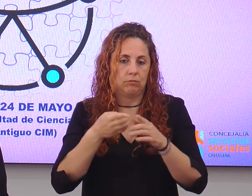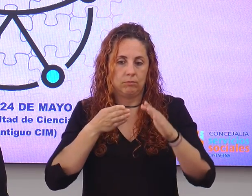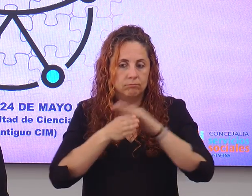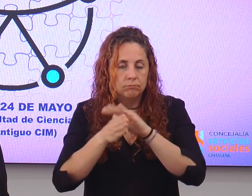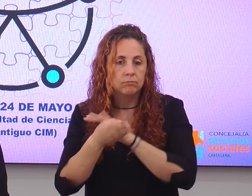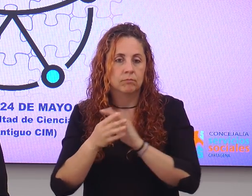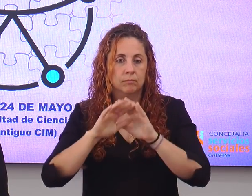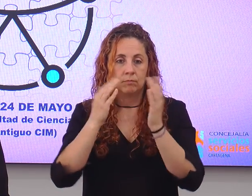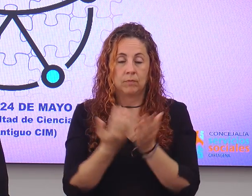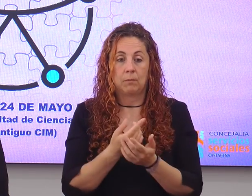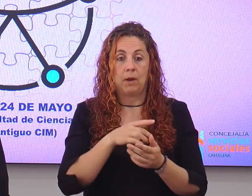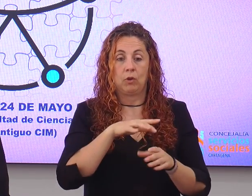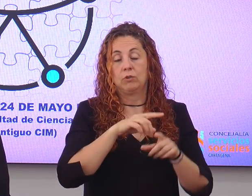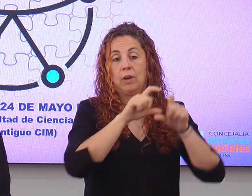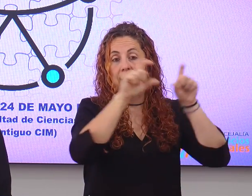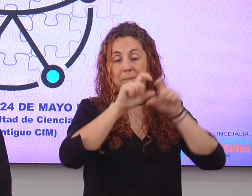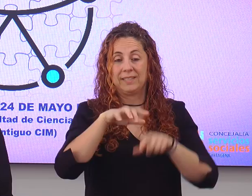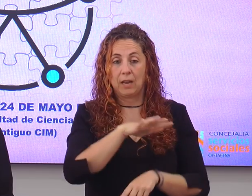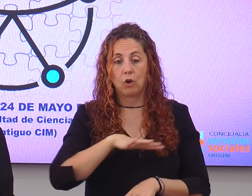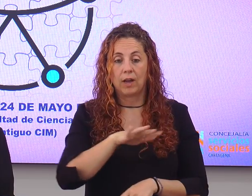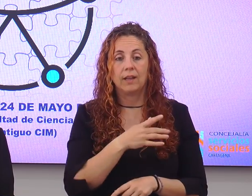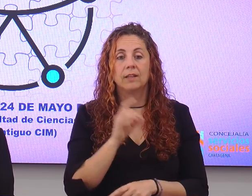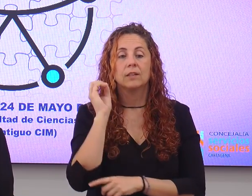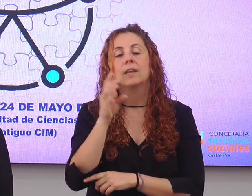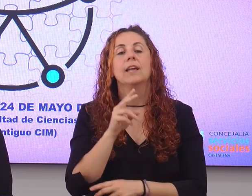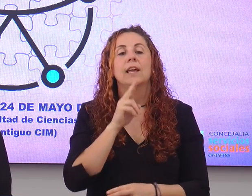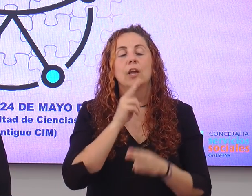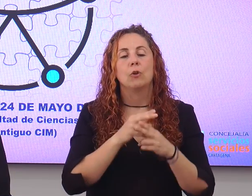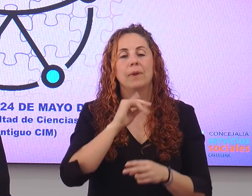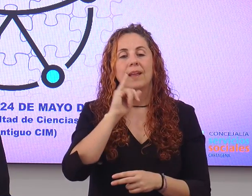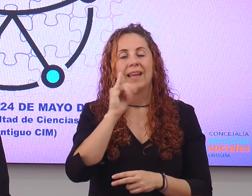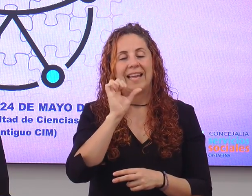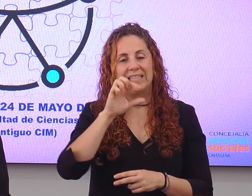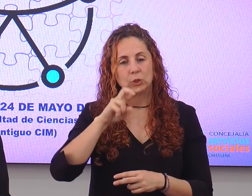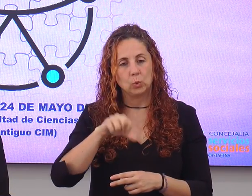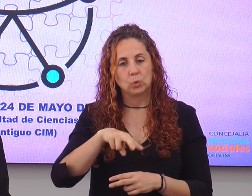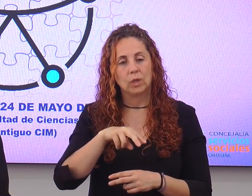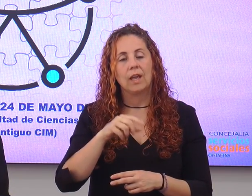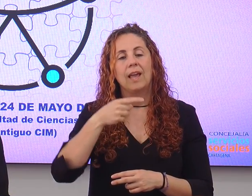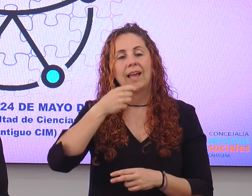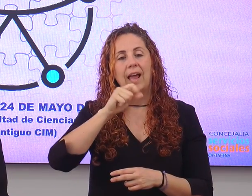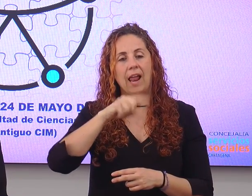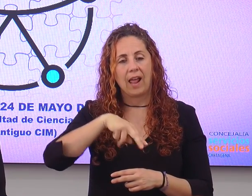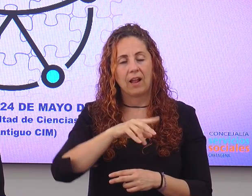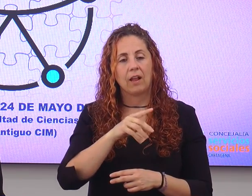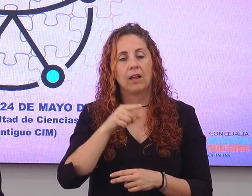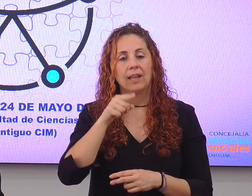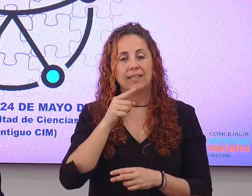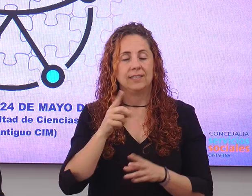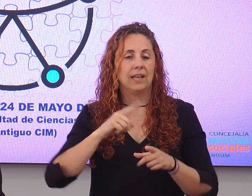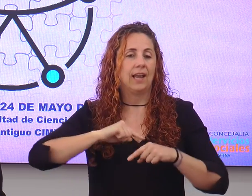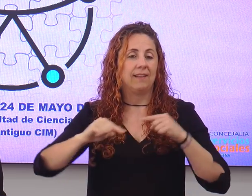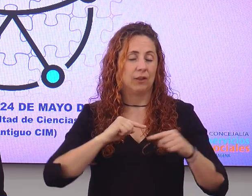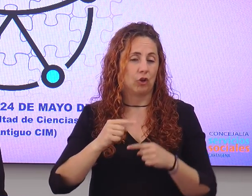para las entidades locales, que impartirá don Jesús Hernández Galán, director de accesibilidad universal e innovación de la